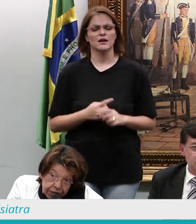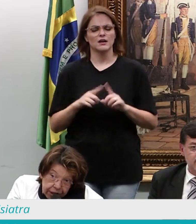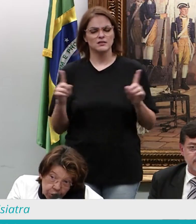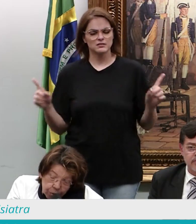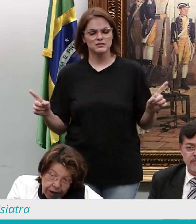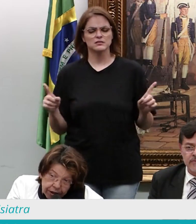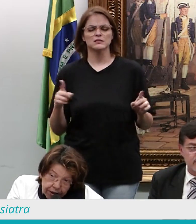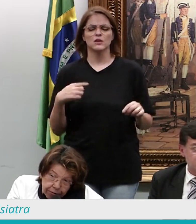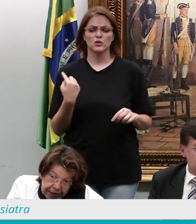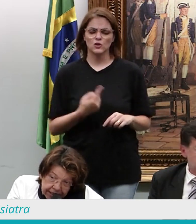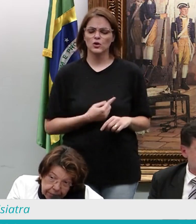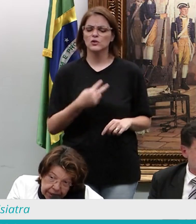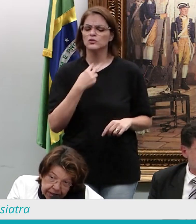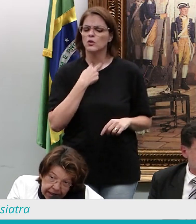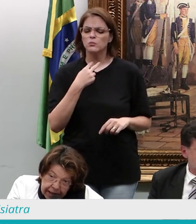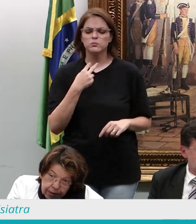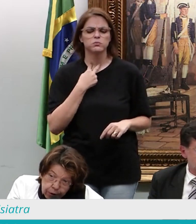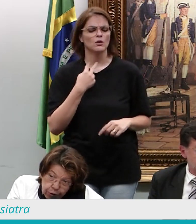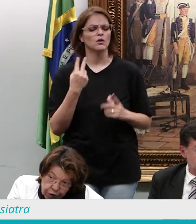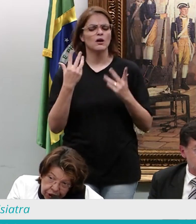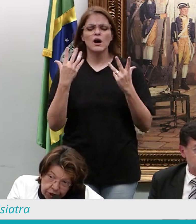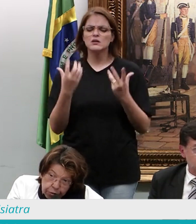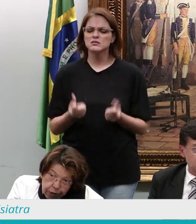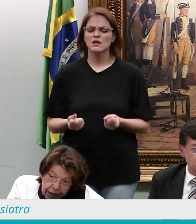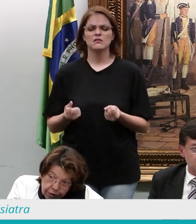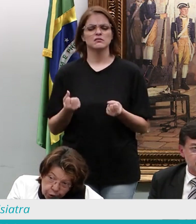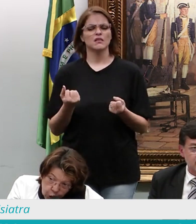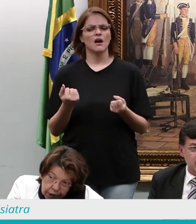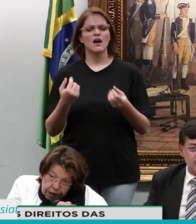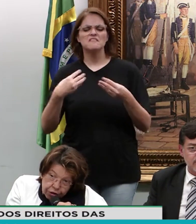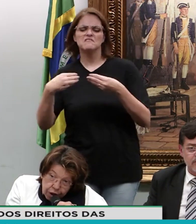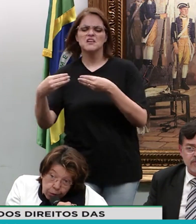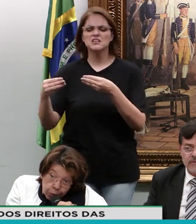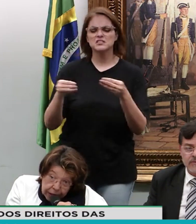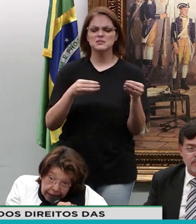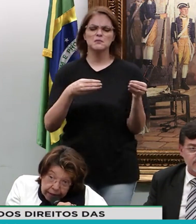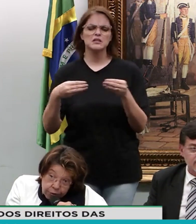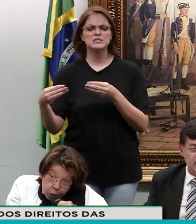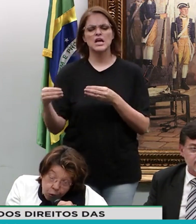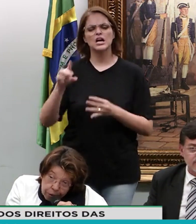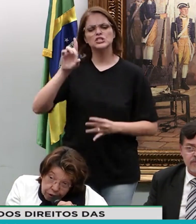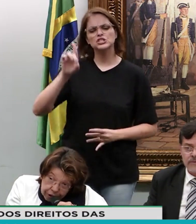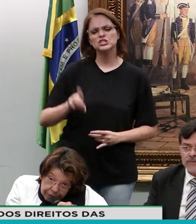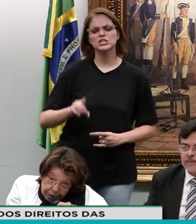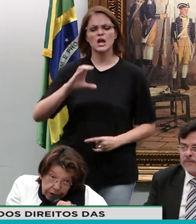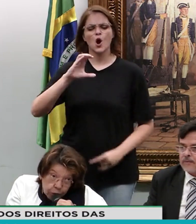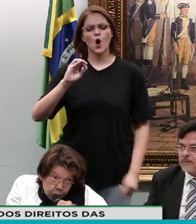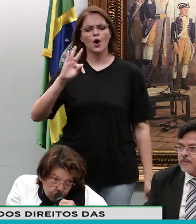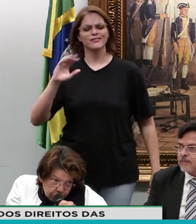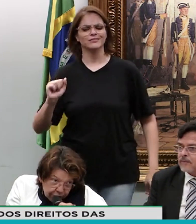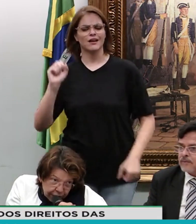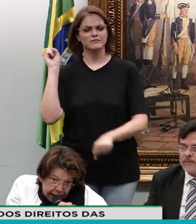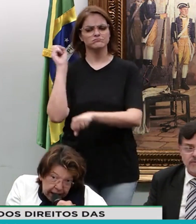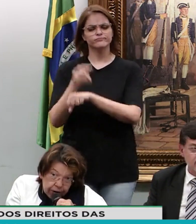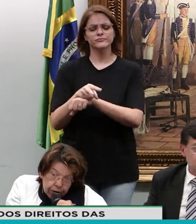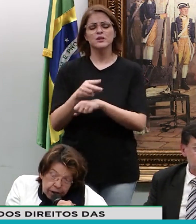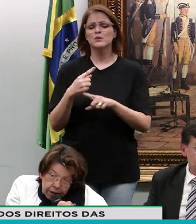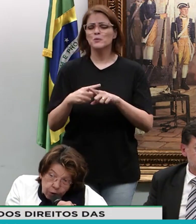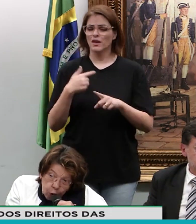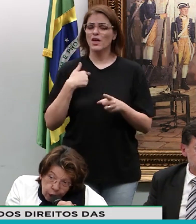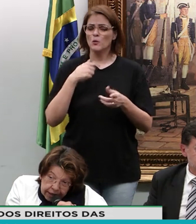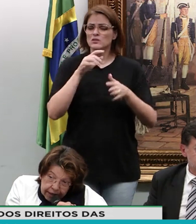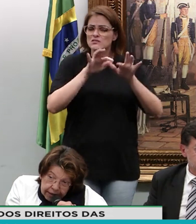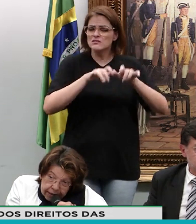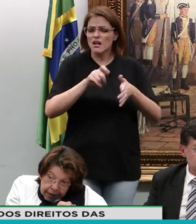hipótese nenhuma, flexibilizar o direito às cotas, porque, como eu escrevi, como todos já falaram,